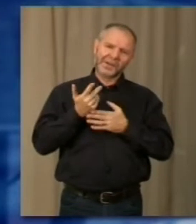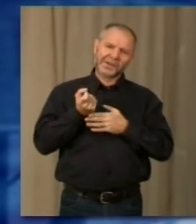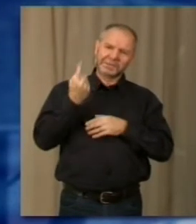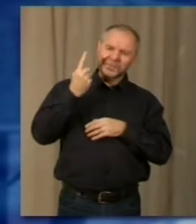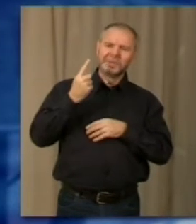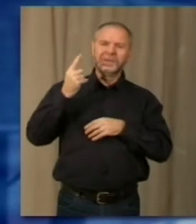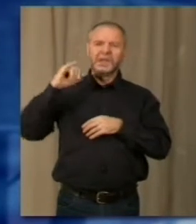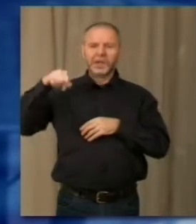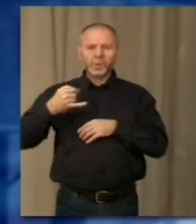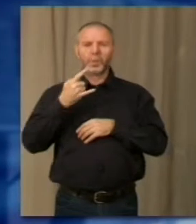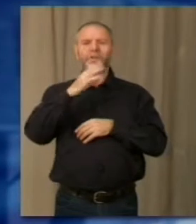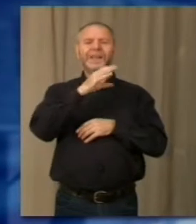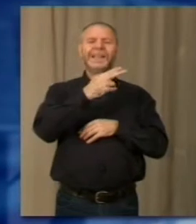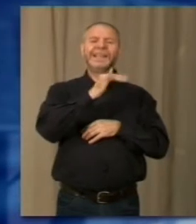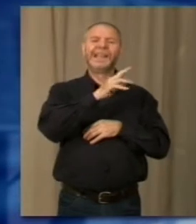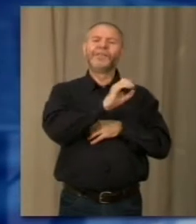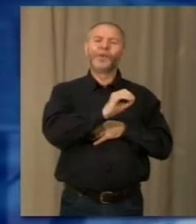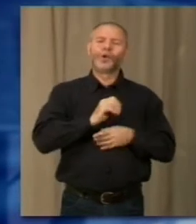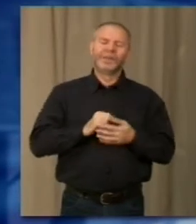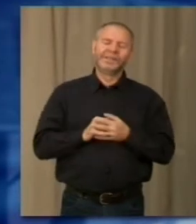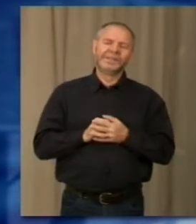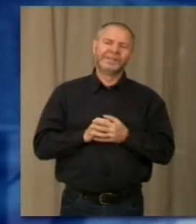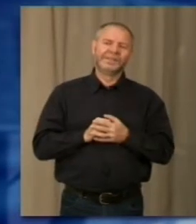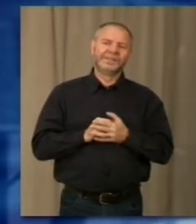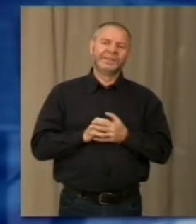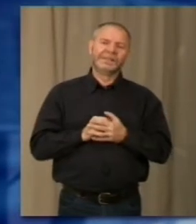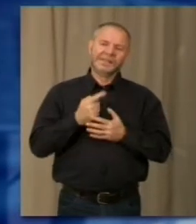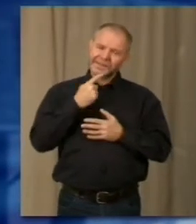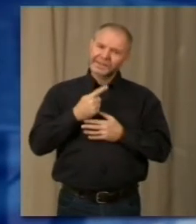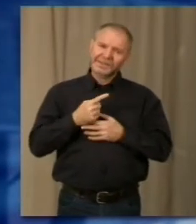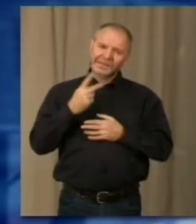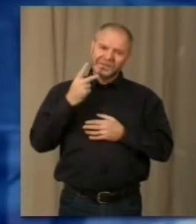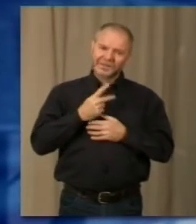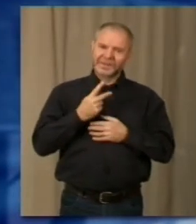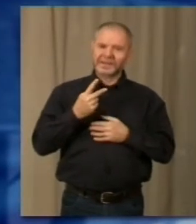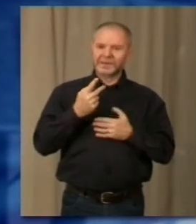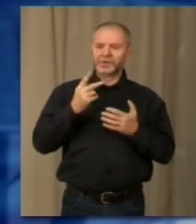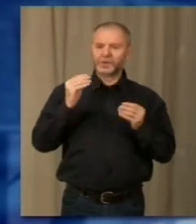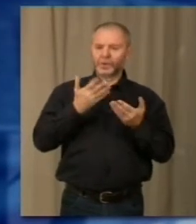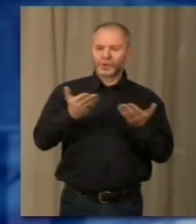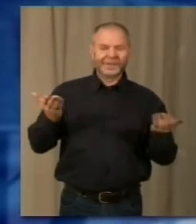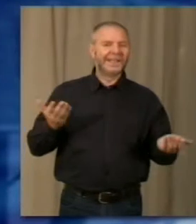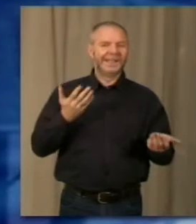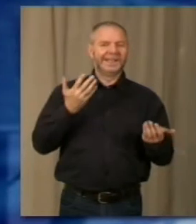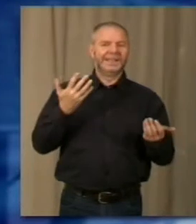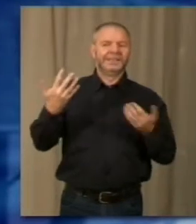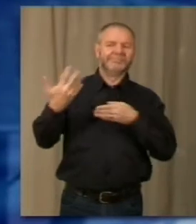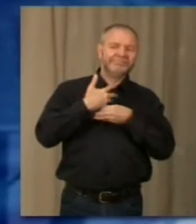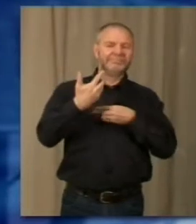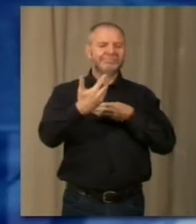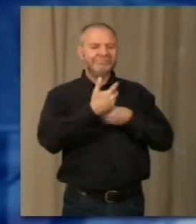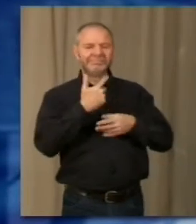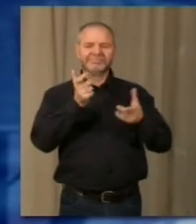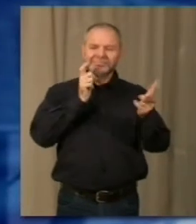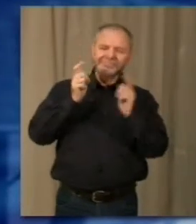la Juventus e il Chievo, è bellissimo anche quello. Sì, infatti è stata una bella serata, sono partecipazione da parte dei ragazzi e questo credo che